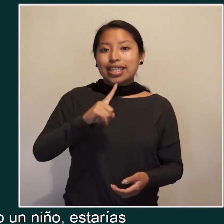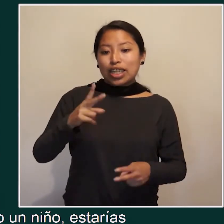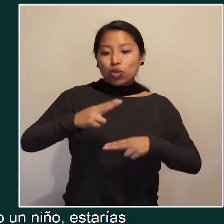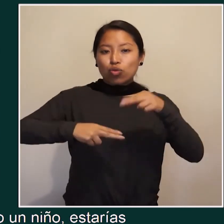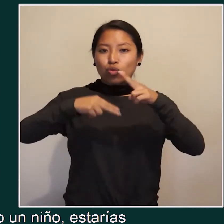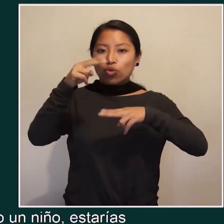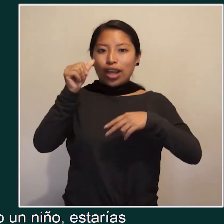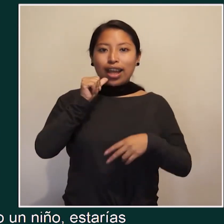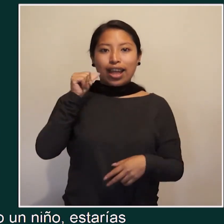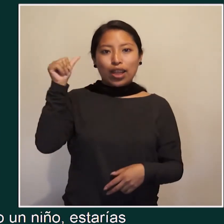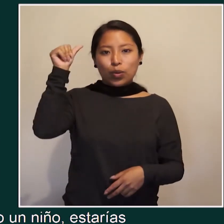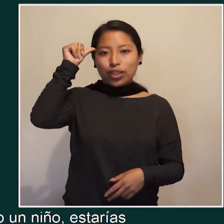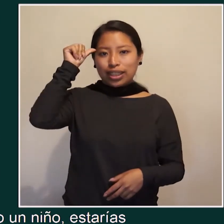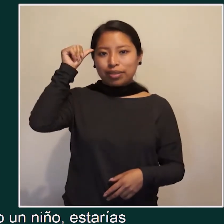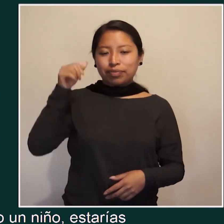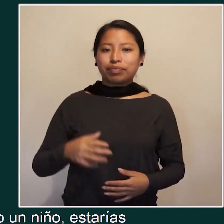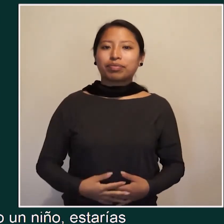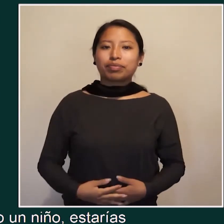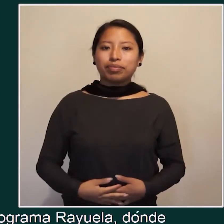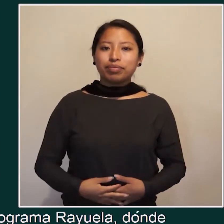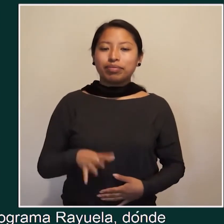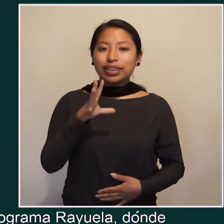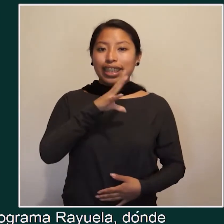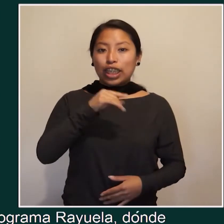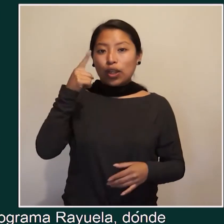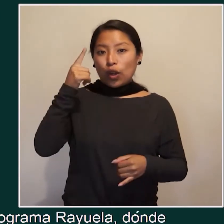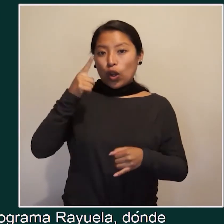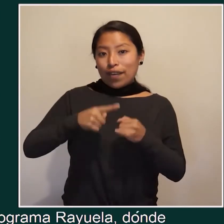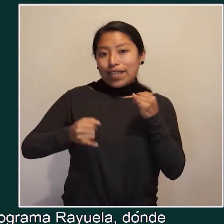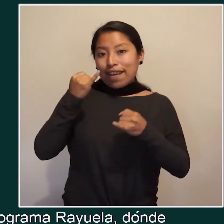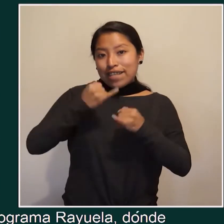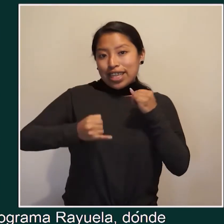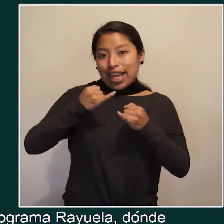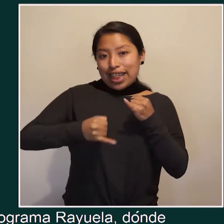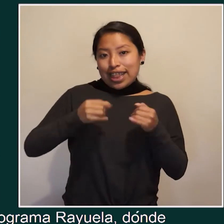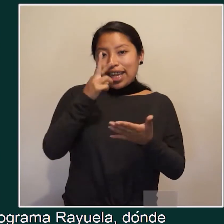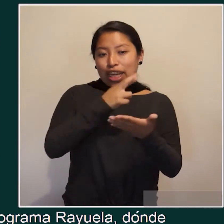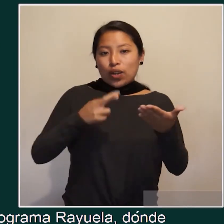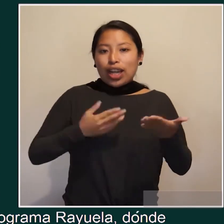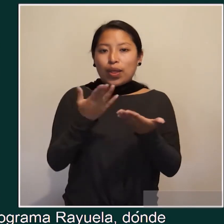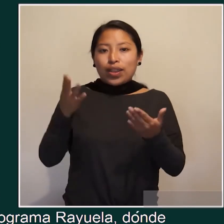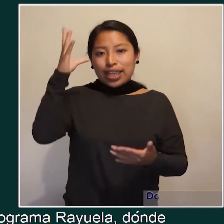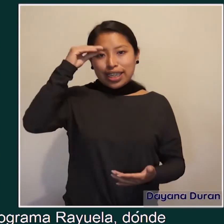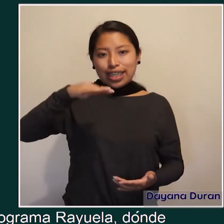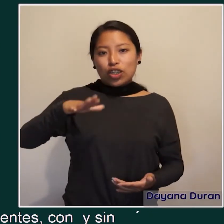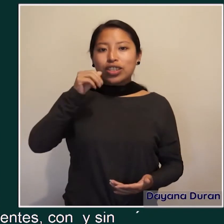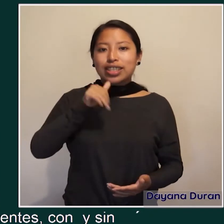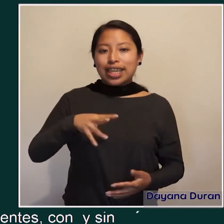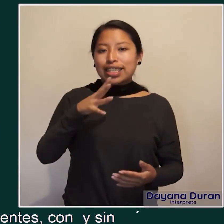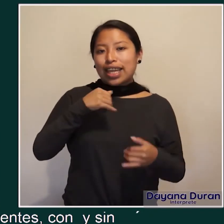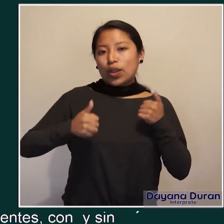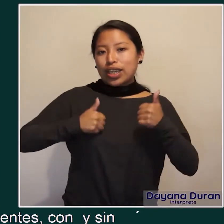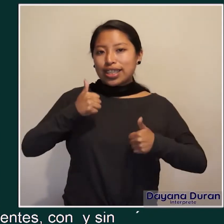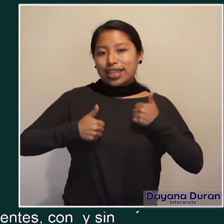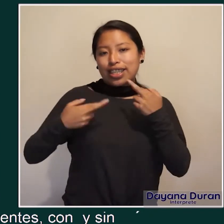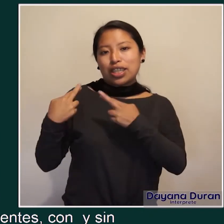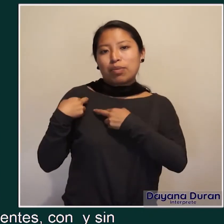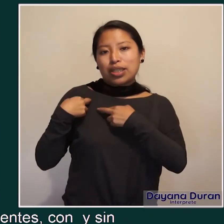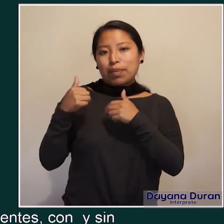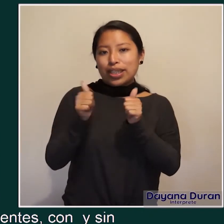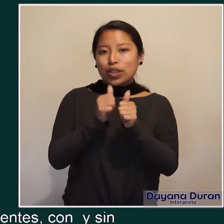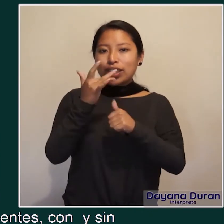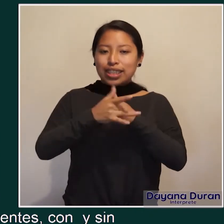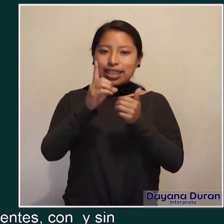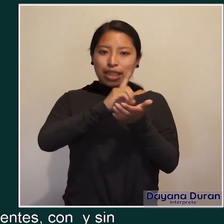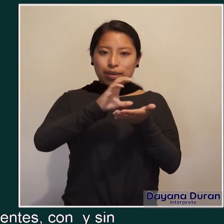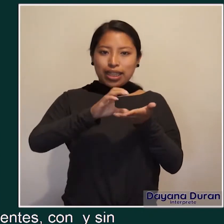estarías construyendo tu responsabilidad adulta. Llegamos al final del programa Rayuela, donde el protagonismo lo tienen las niñas, niños y adolescentes con y